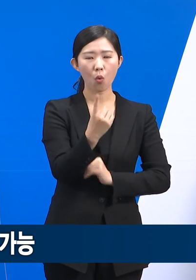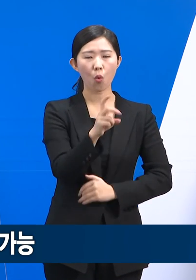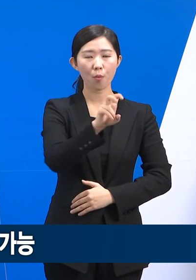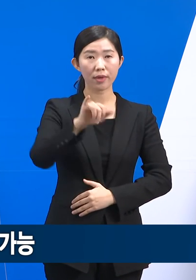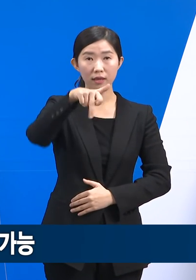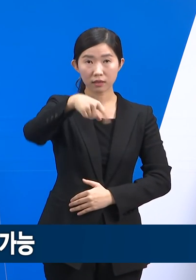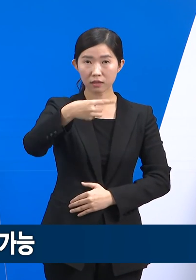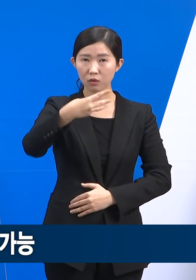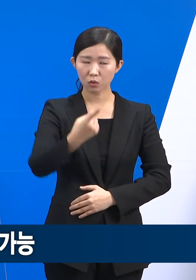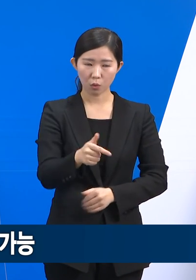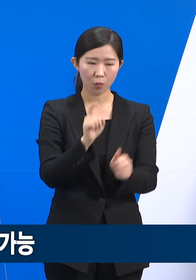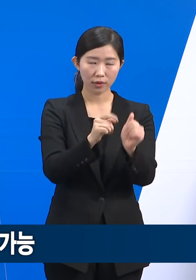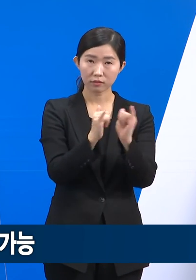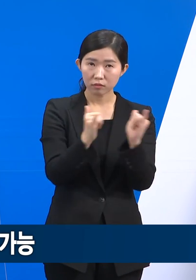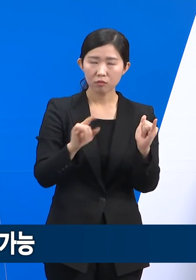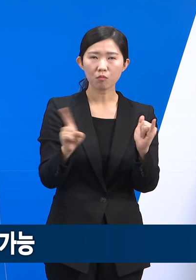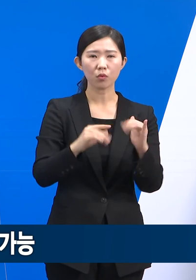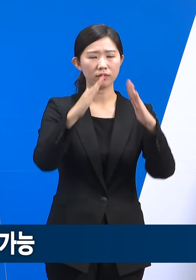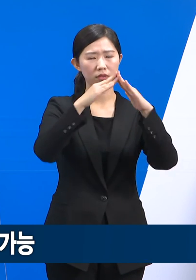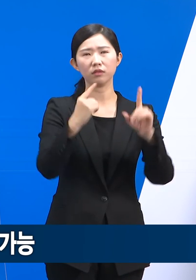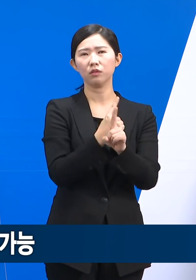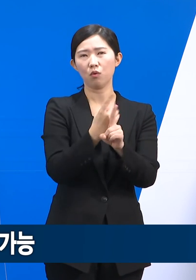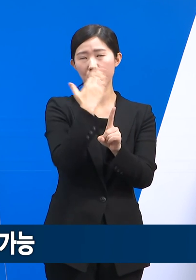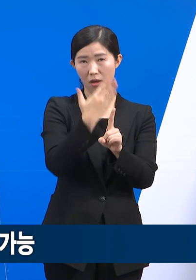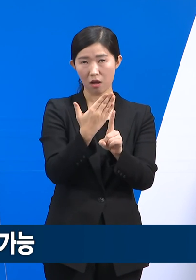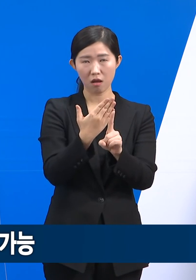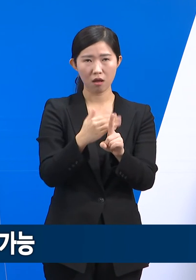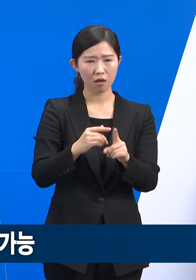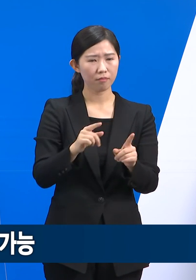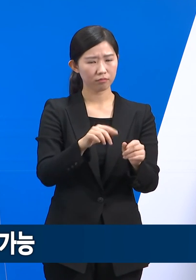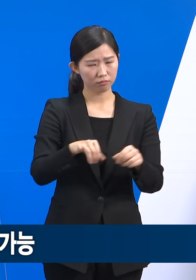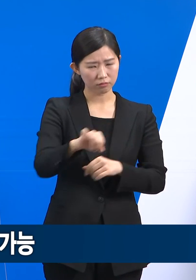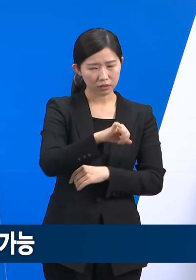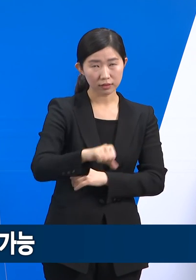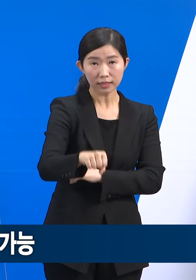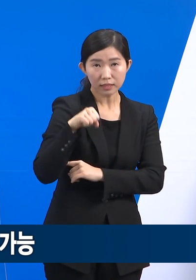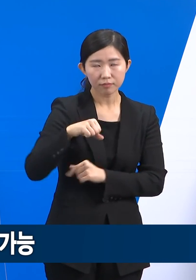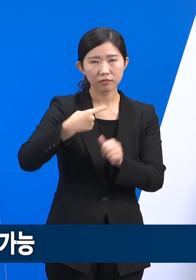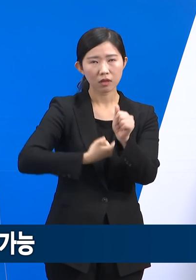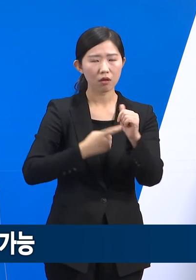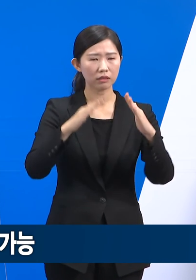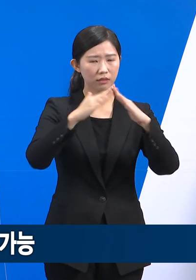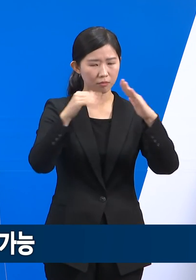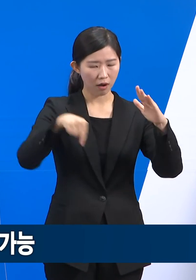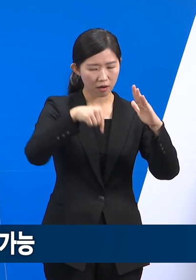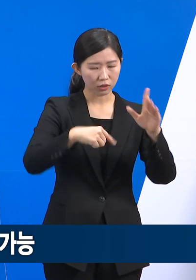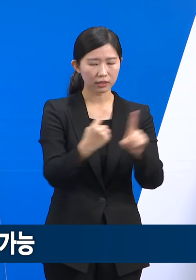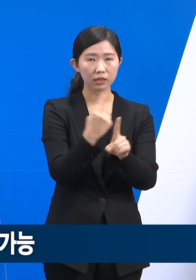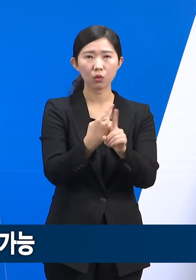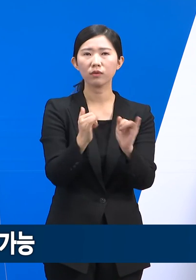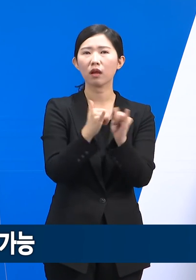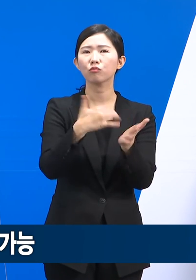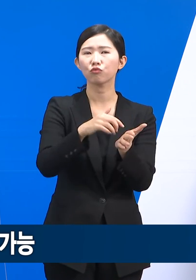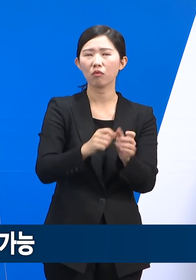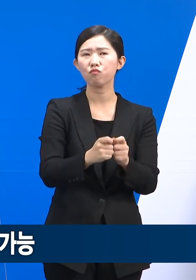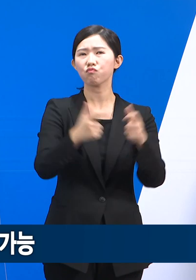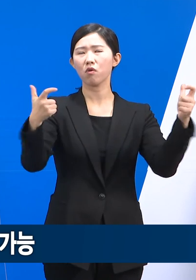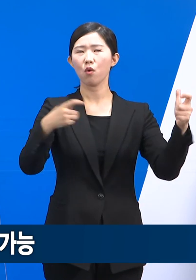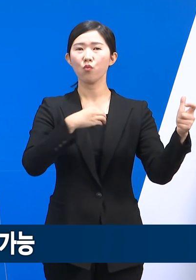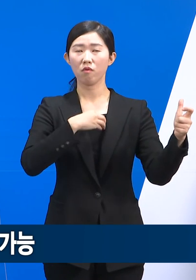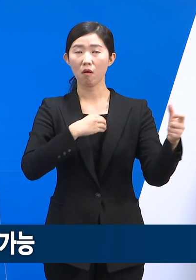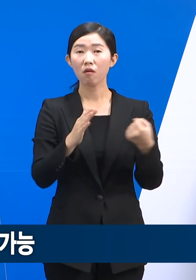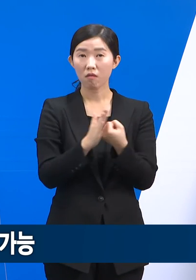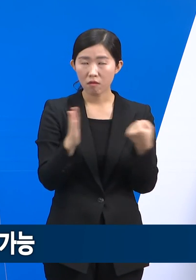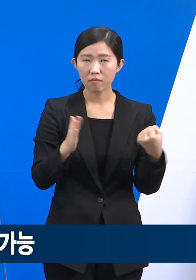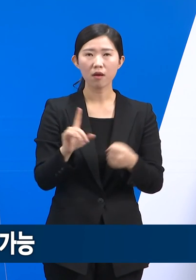되었습니다. 경기도 또한 오미크론 우세종화에 따라 재택치료 환자가 급증할 것을 대비하여 시군별 재택치료관리의료기관